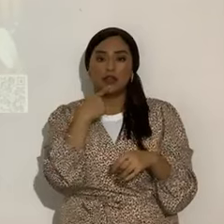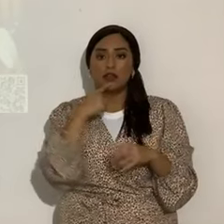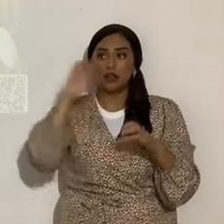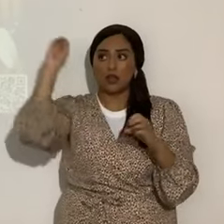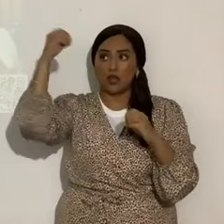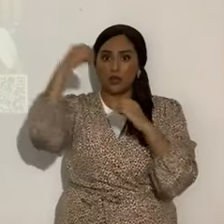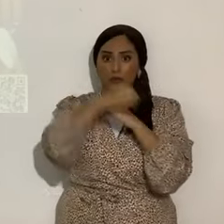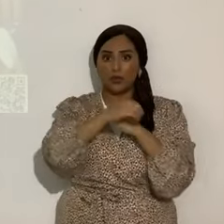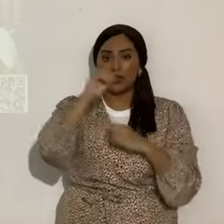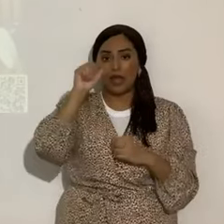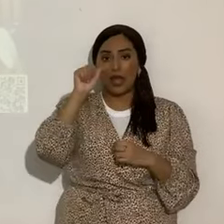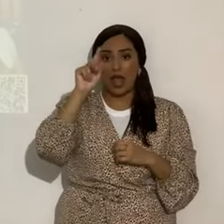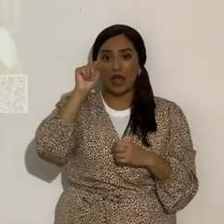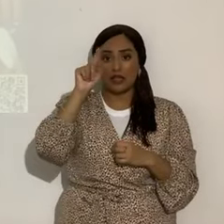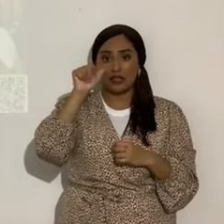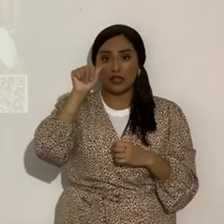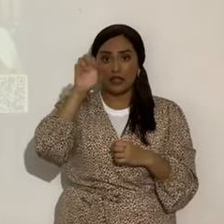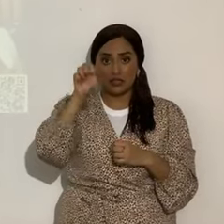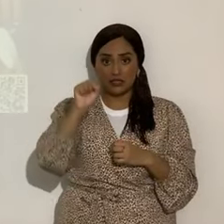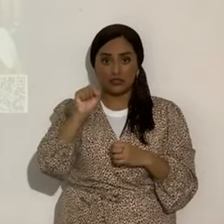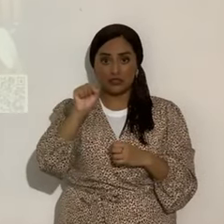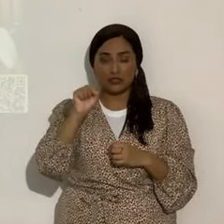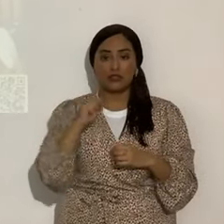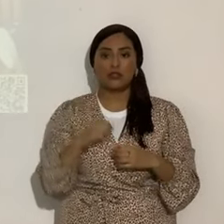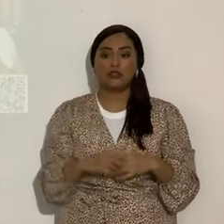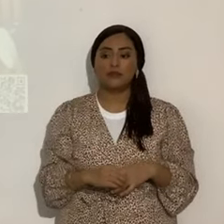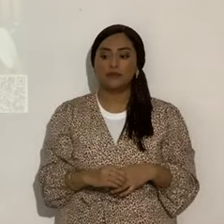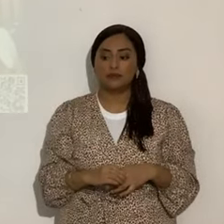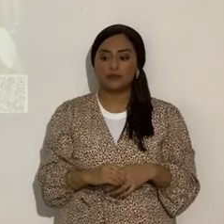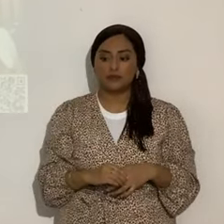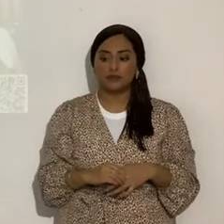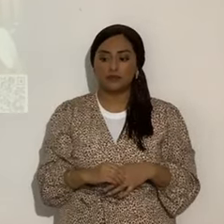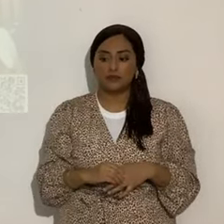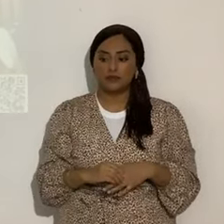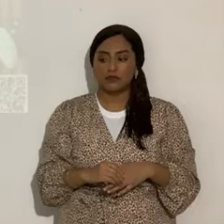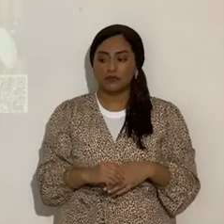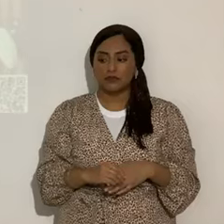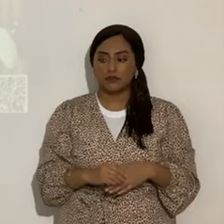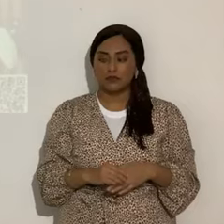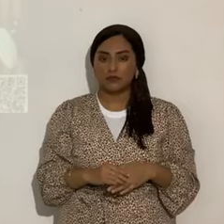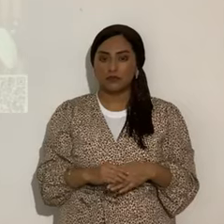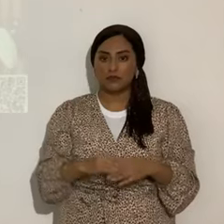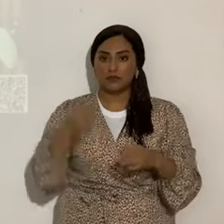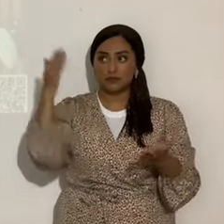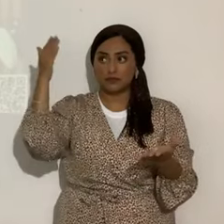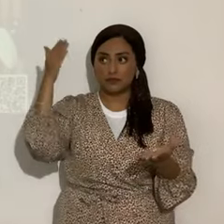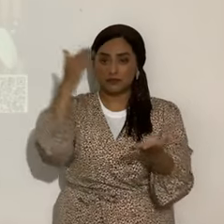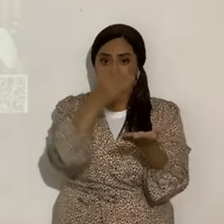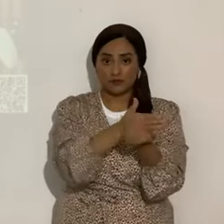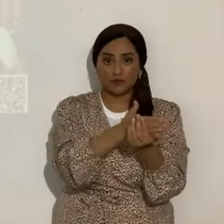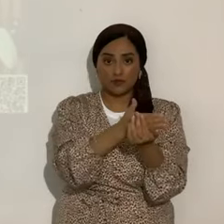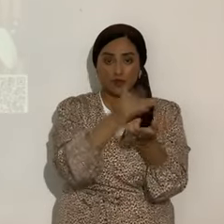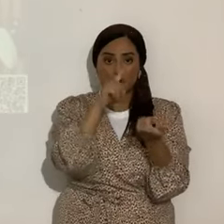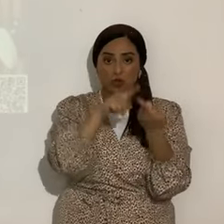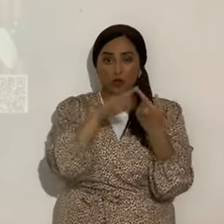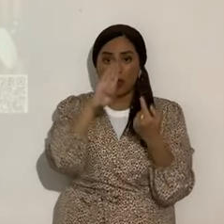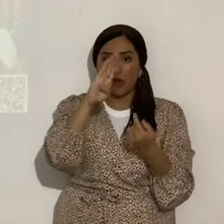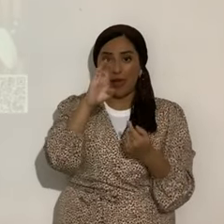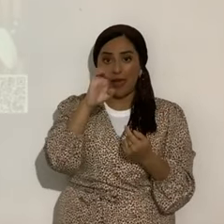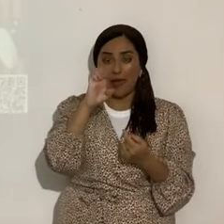el cometa intruso, que viene fuera de nuestro sistema solar, llega del sextante hacia Betula, Virgo, la